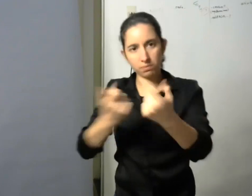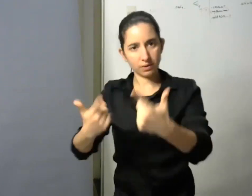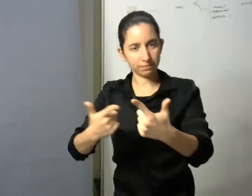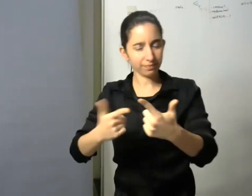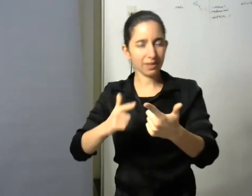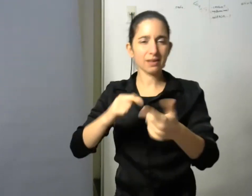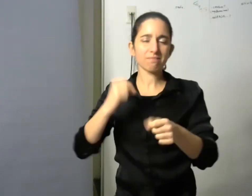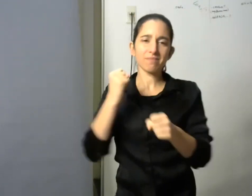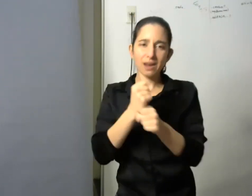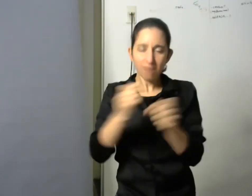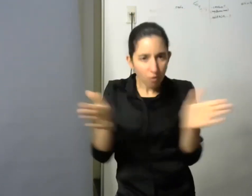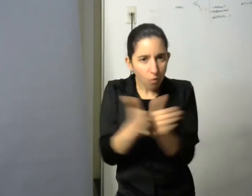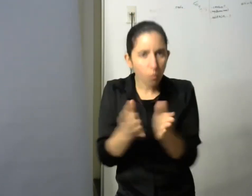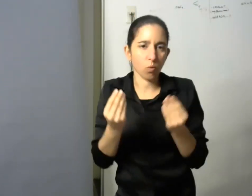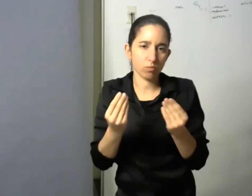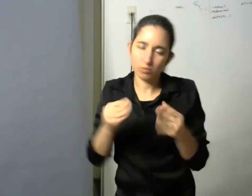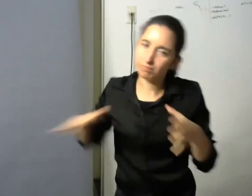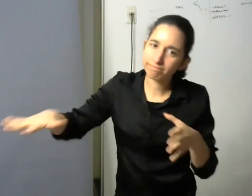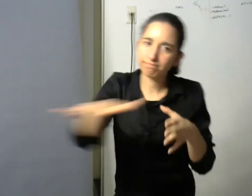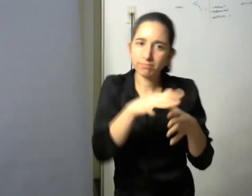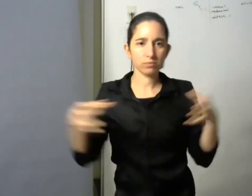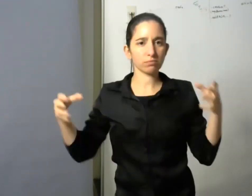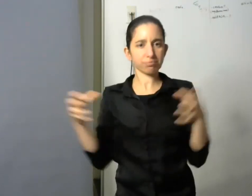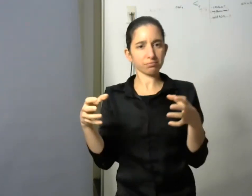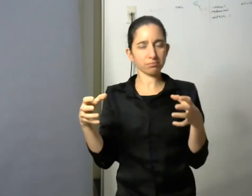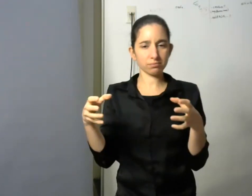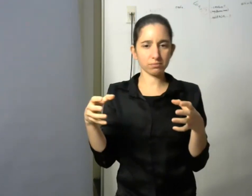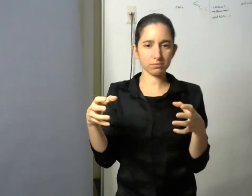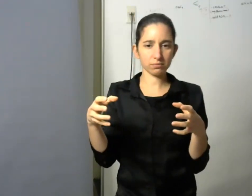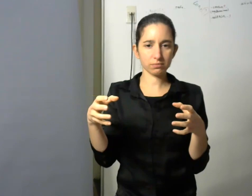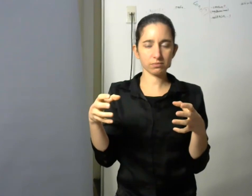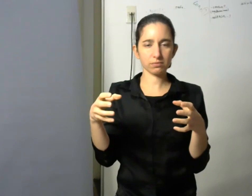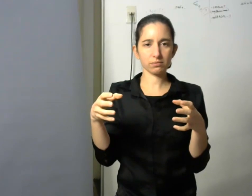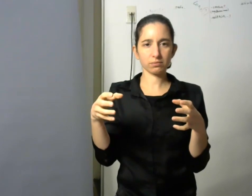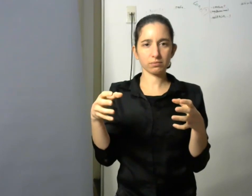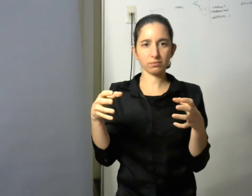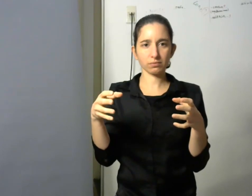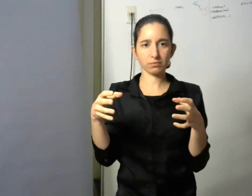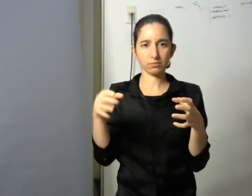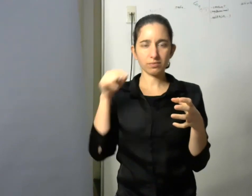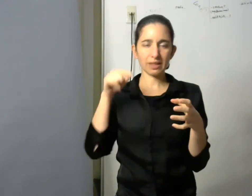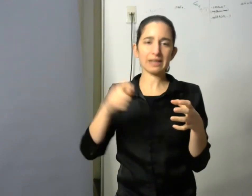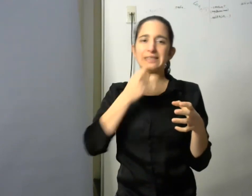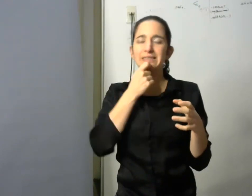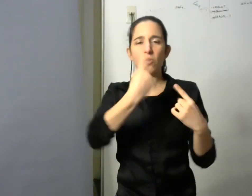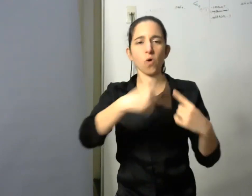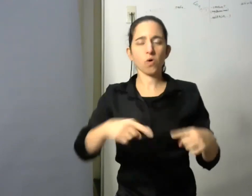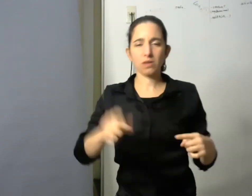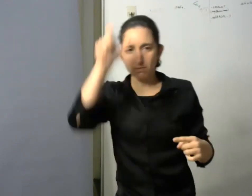porque es la es la mejor forma digamos cuando una conquista solo se produce de manera individual así como se gana se pierde de la misma manera